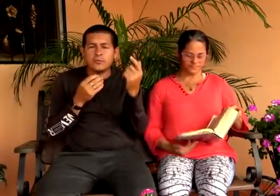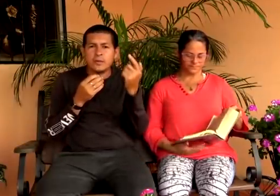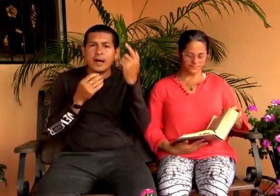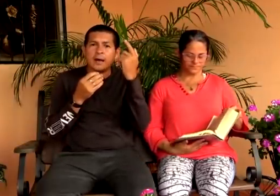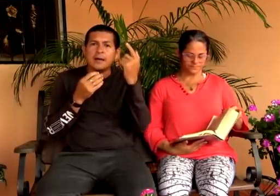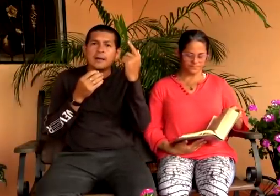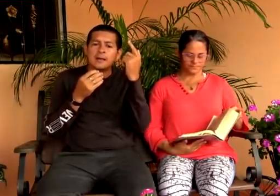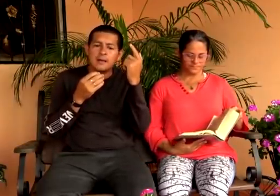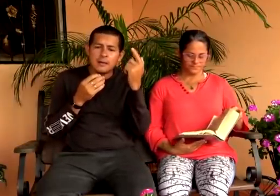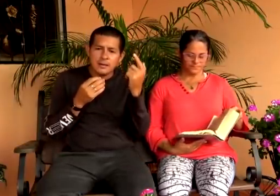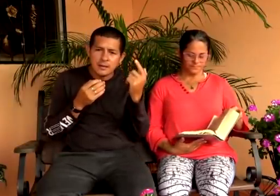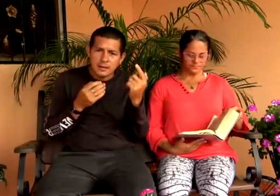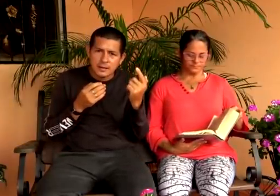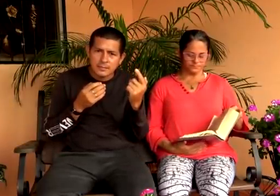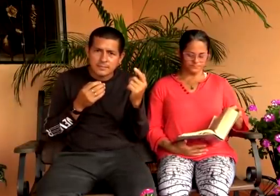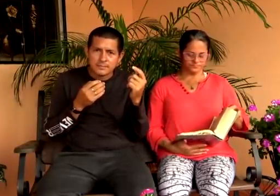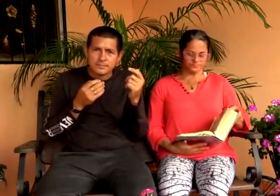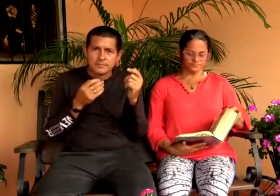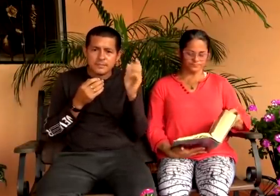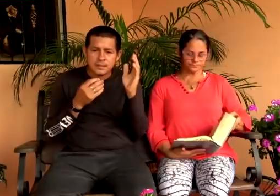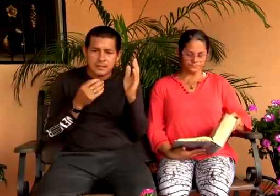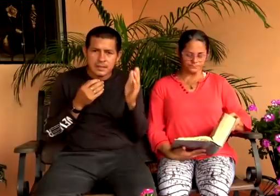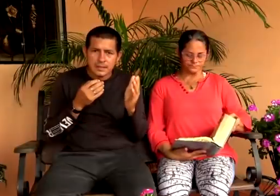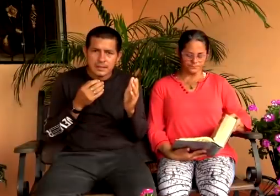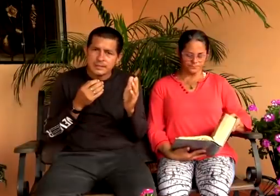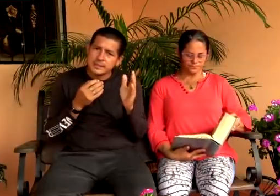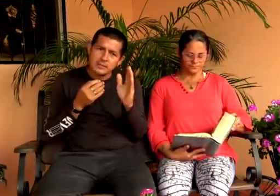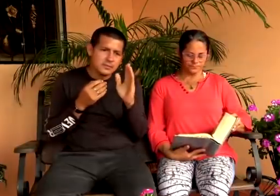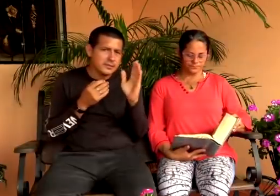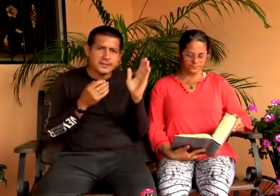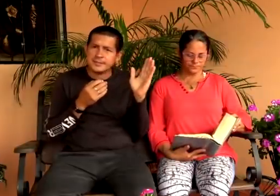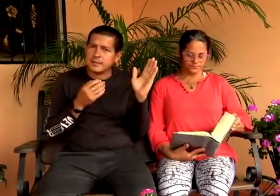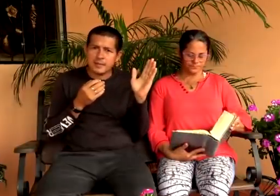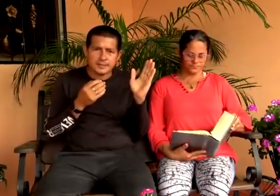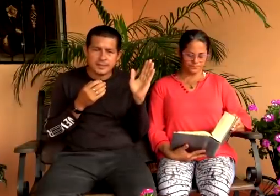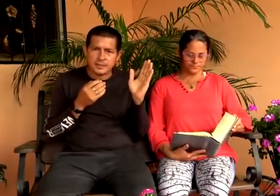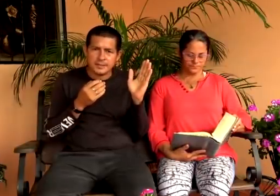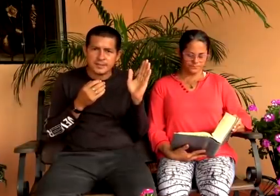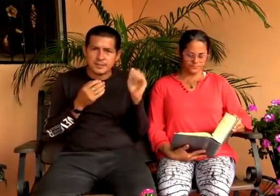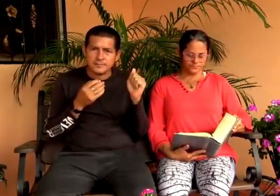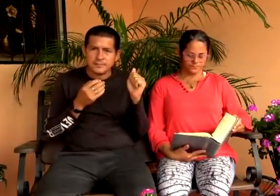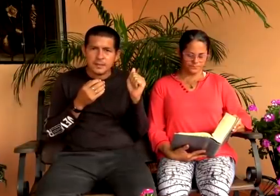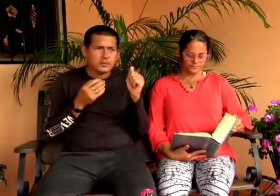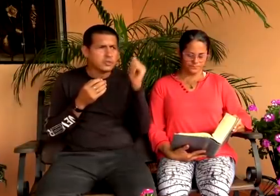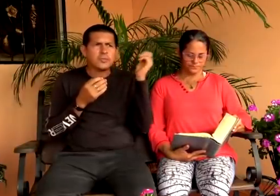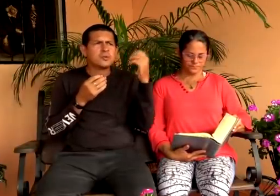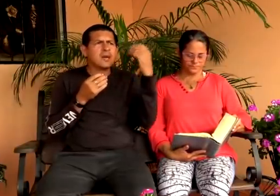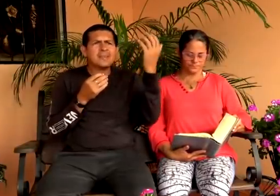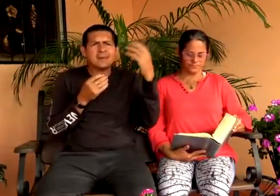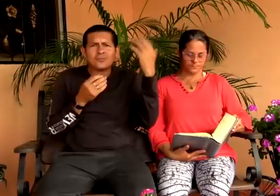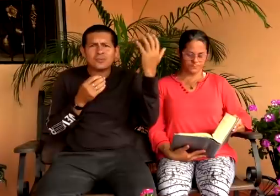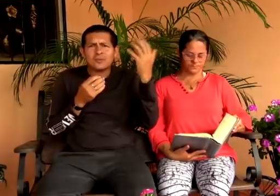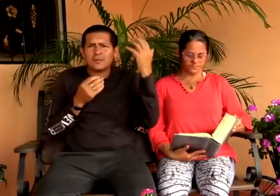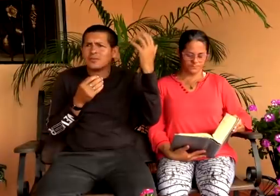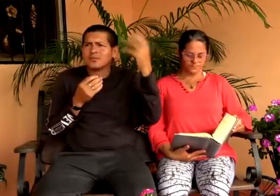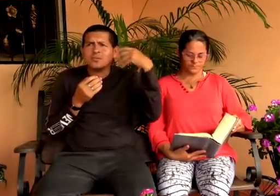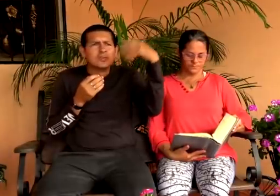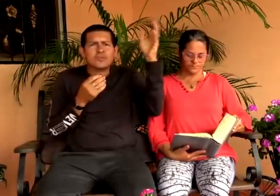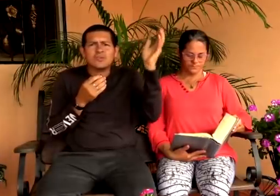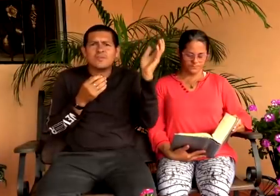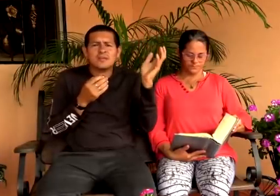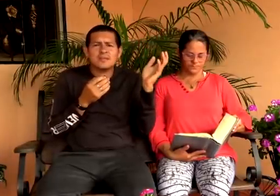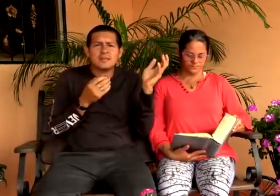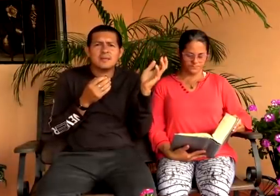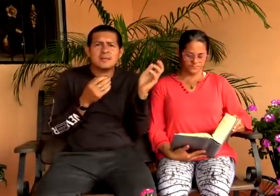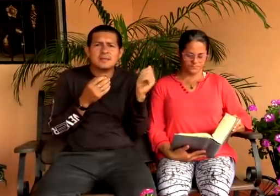casa, una, la, la iglesia, y no dice las iglesias. Entonces, ¿por qué hay tantos hermanos